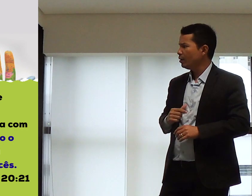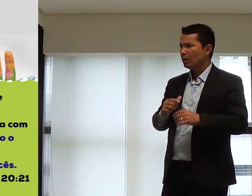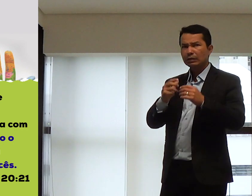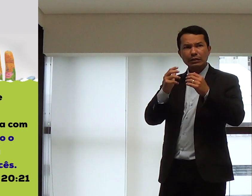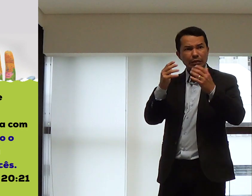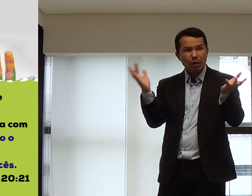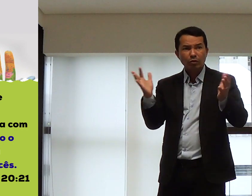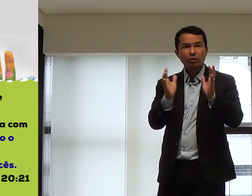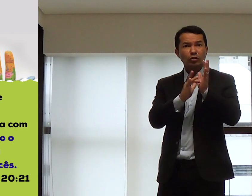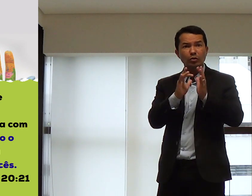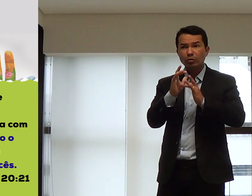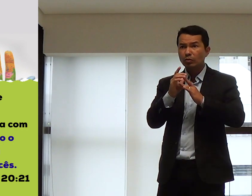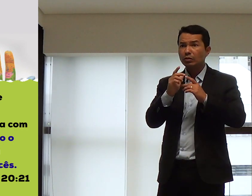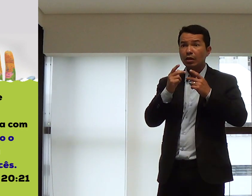20, versículo 21, diz.